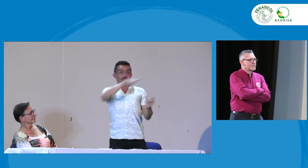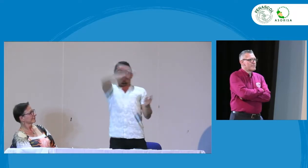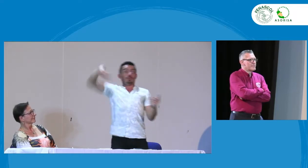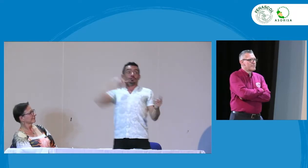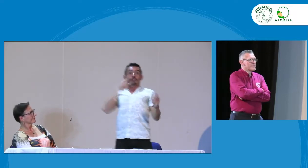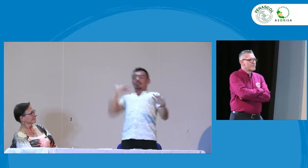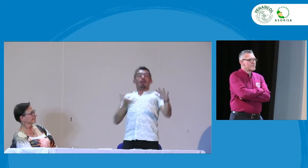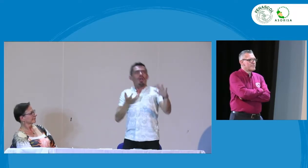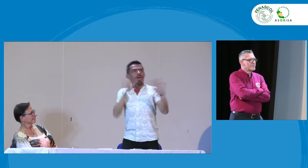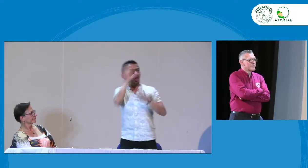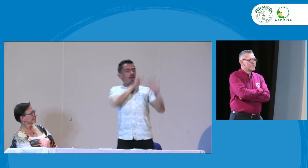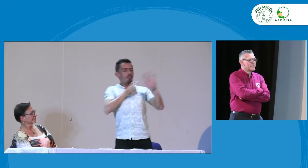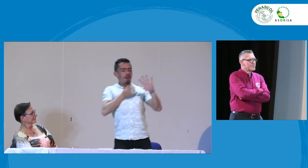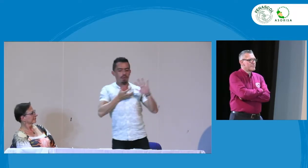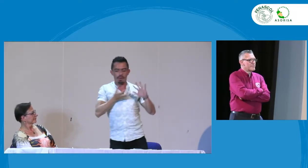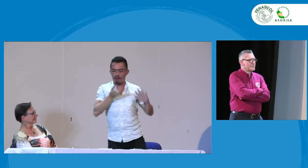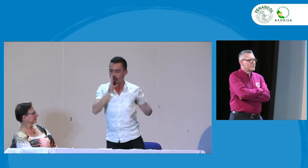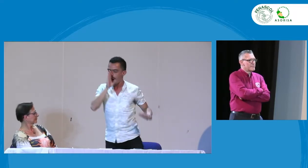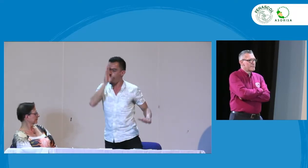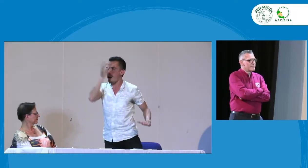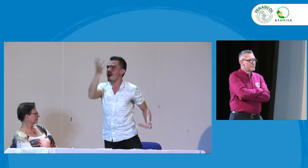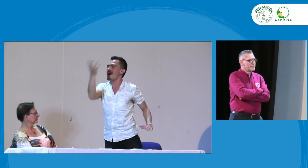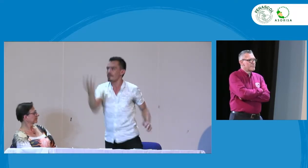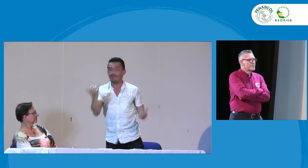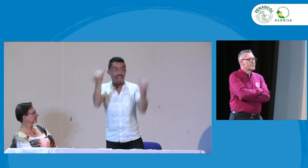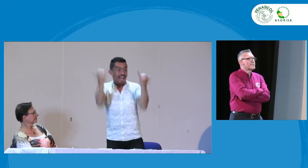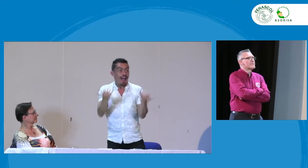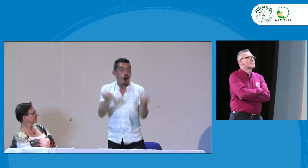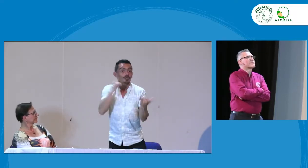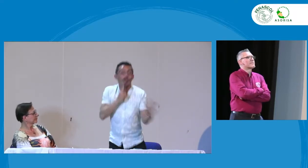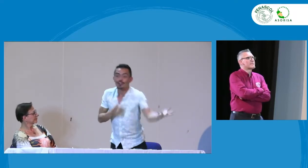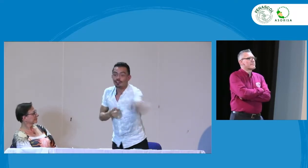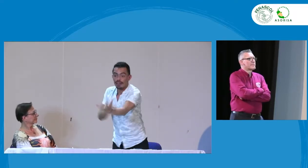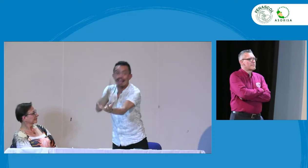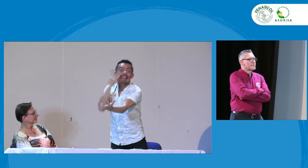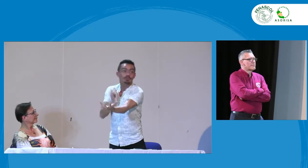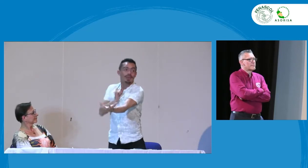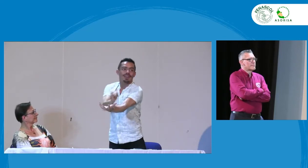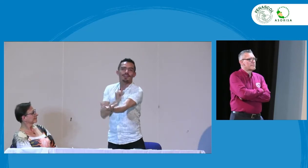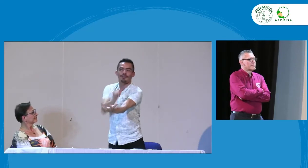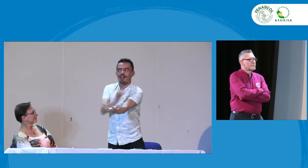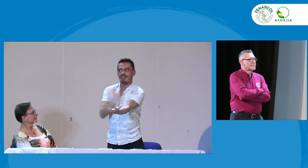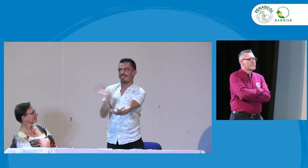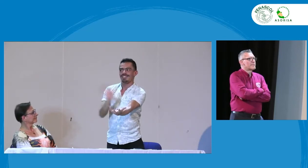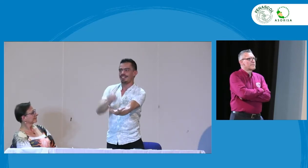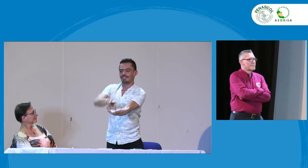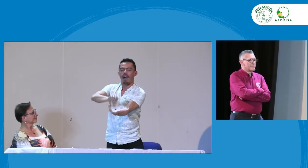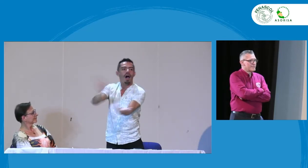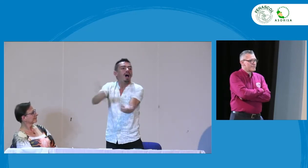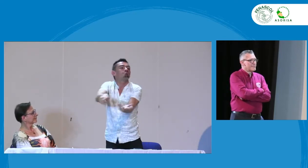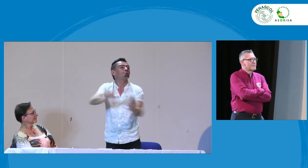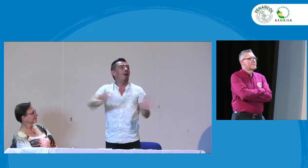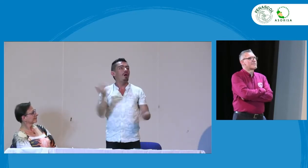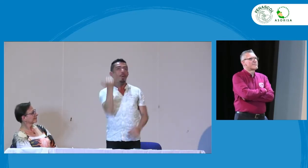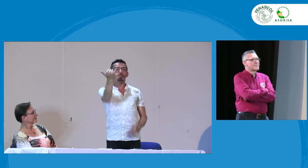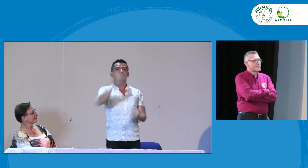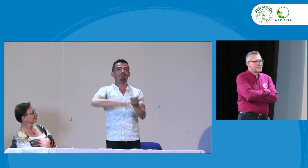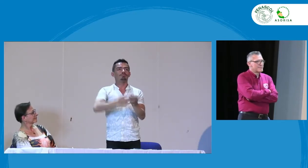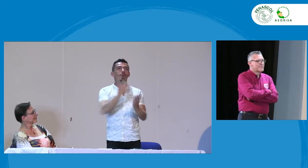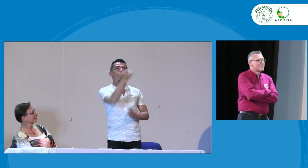estaban en un principio y nosotros como personas sordas al ingresar a la educación empezamos a notar que estos elementos eran de gran importancia